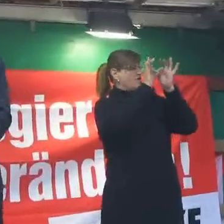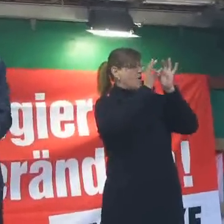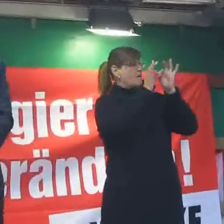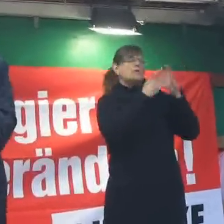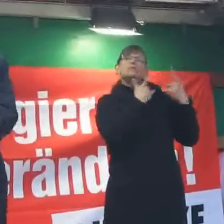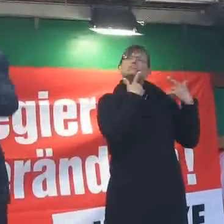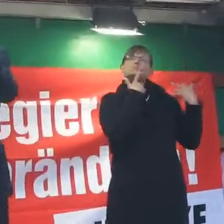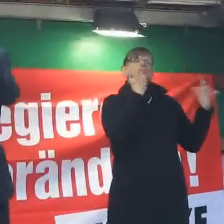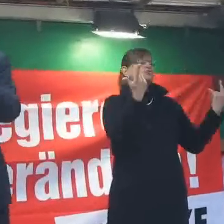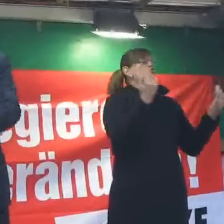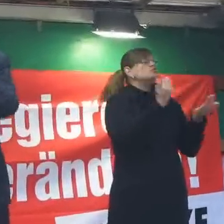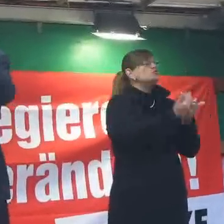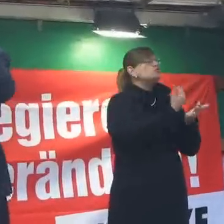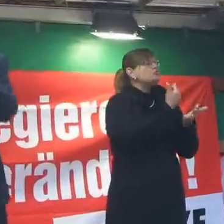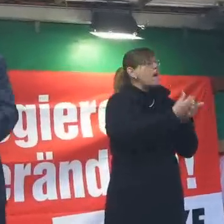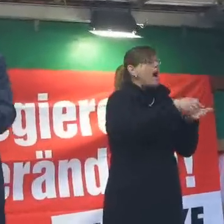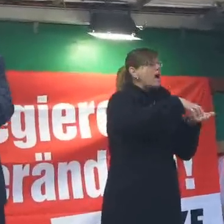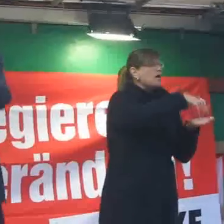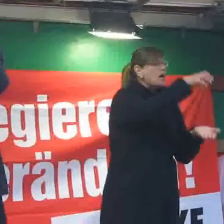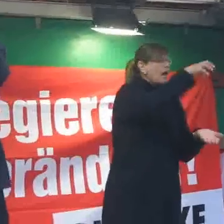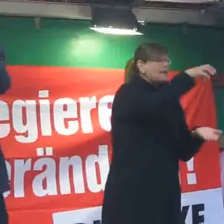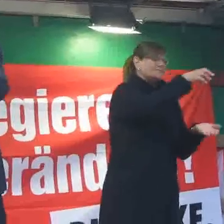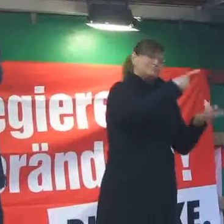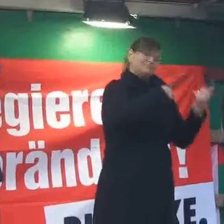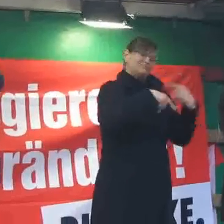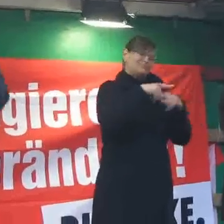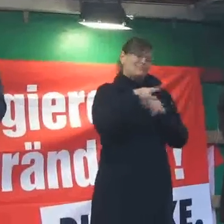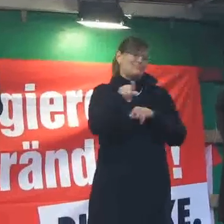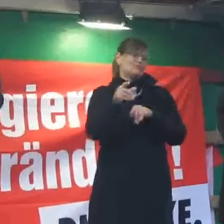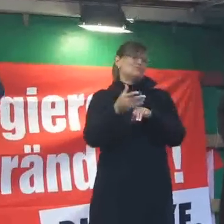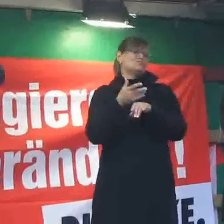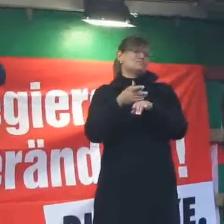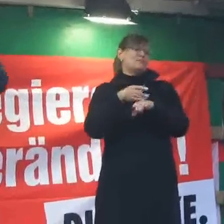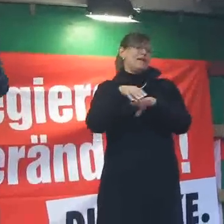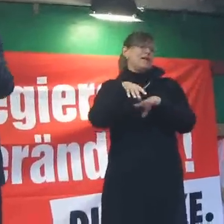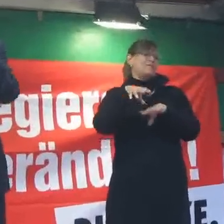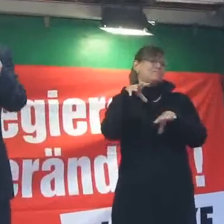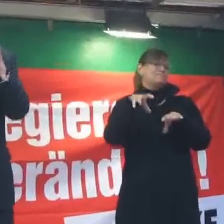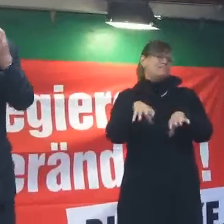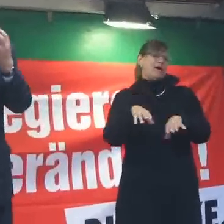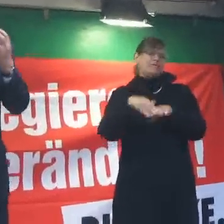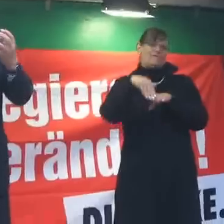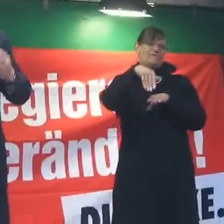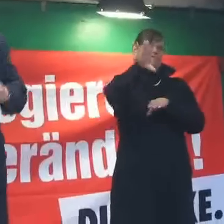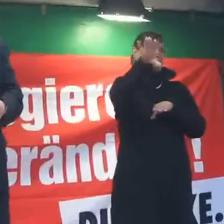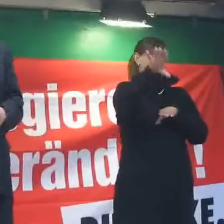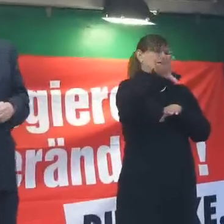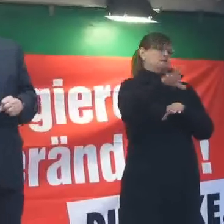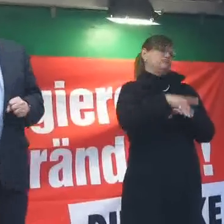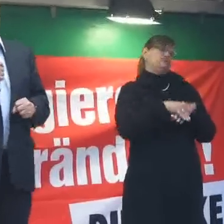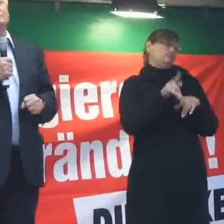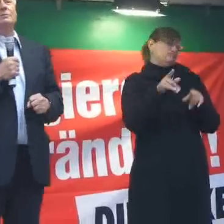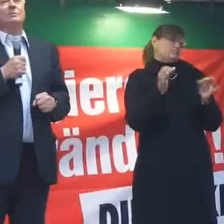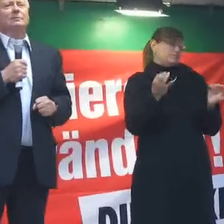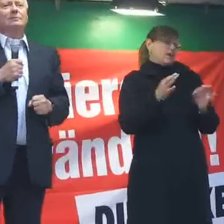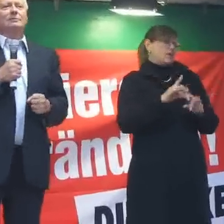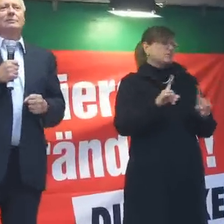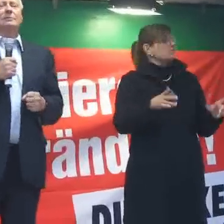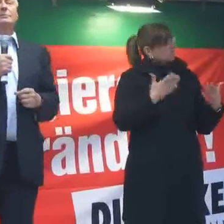Sparkassen statt Spielbanken und Zockerbuden. Das ist die Formel.